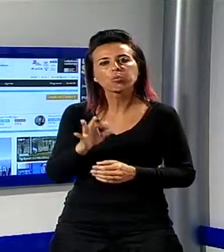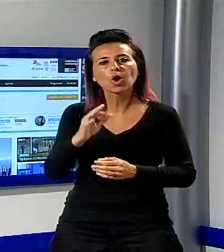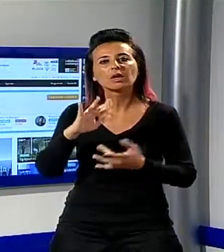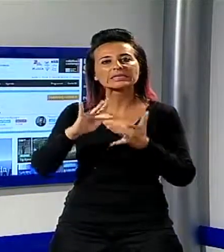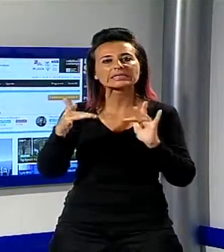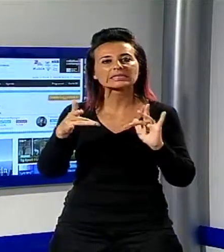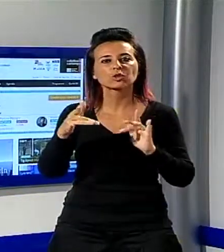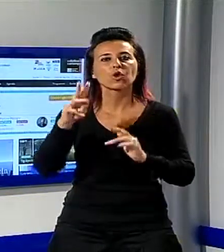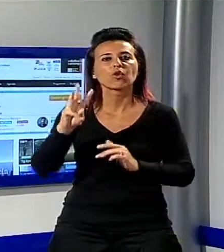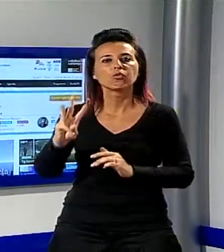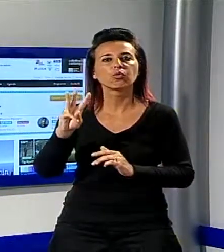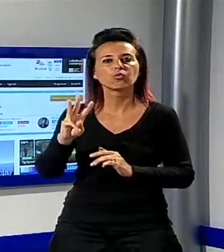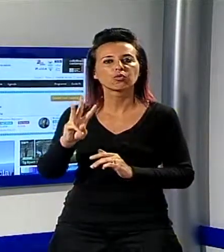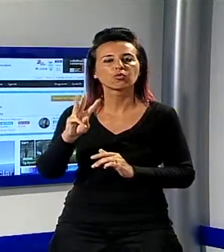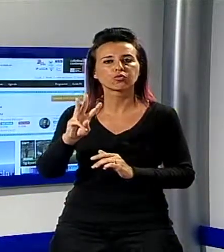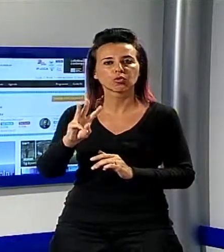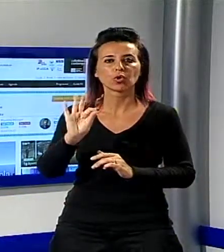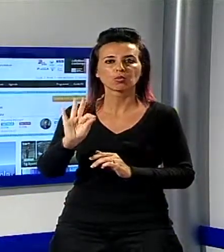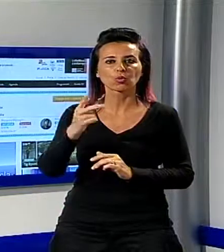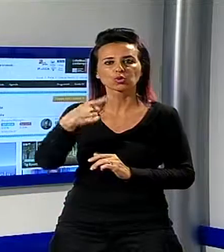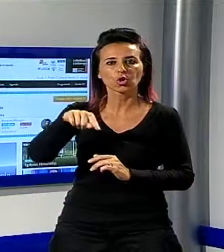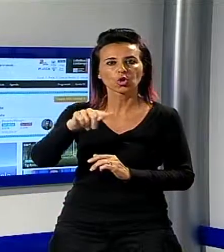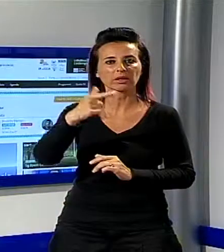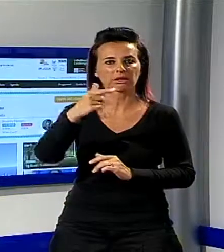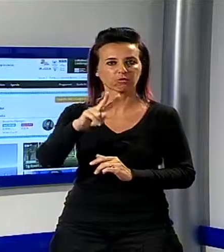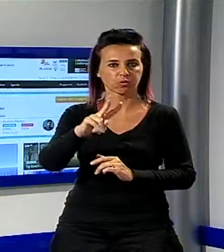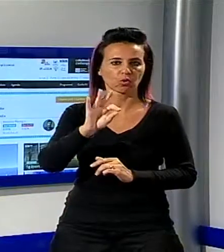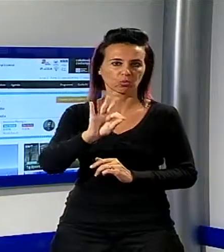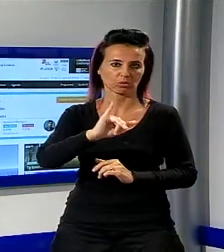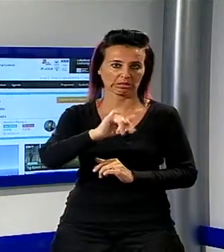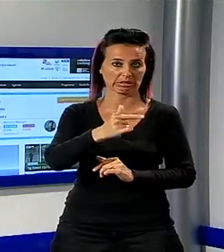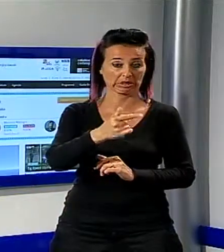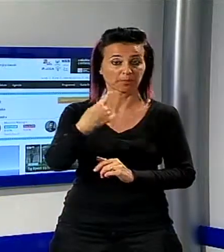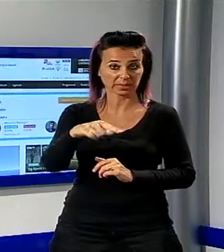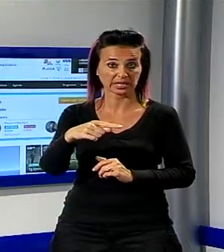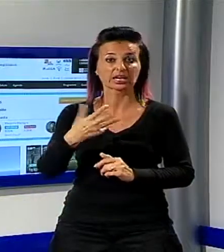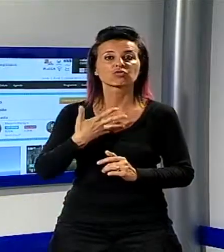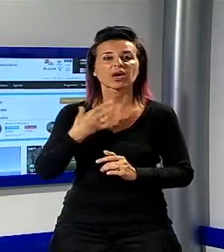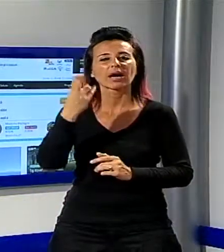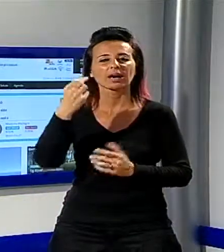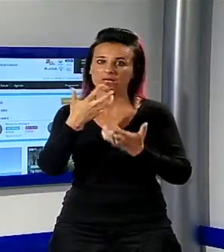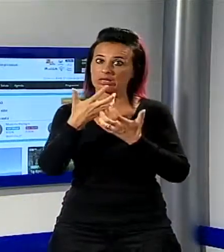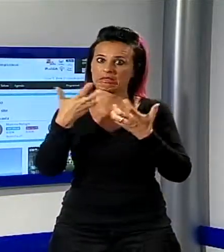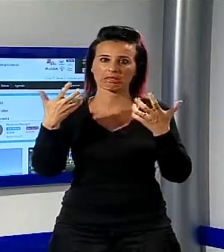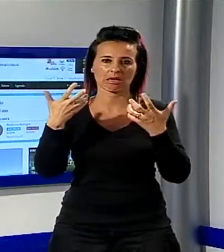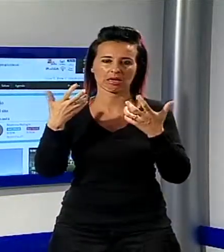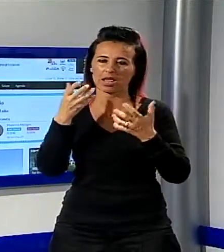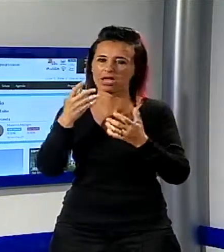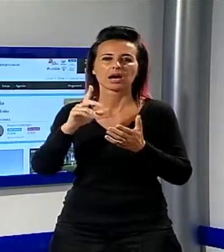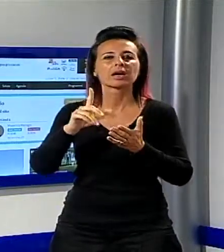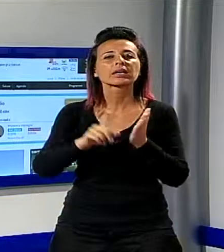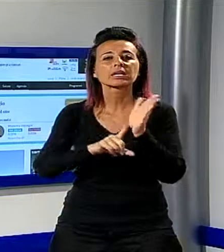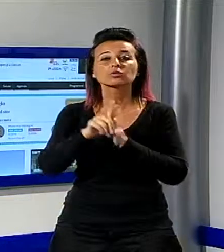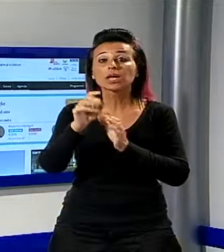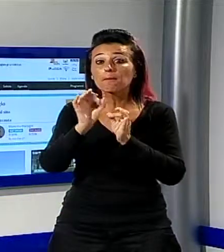sul sito internet dell'emittente www.noitv.it. Grazie ad una grafica chiara ed efficace, sarà